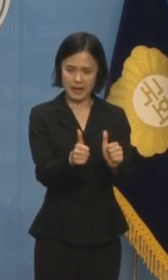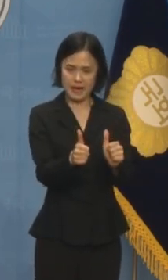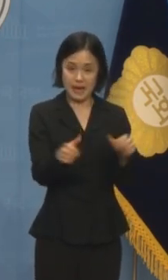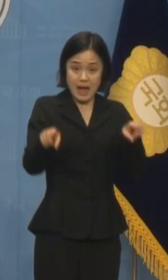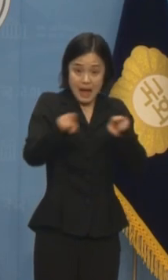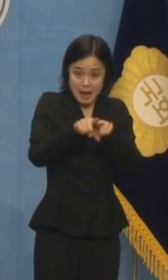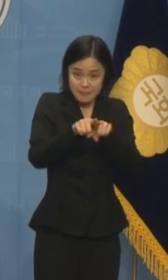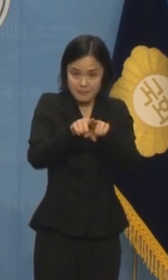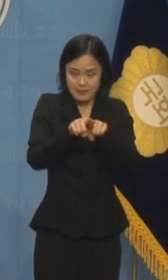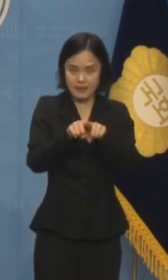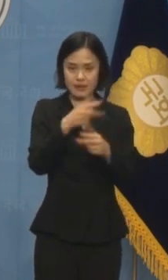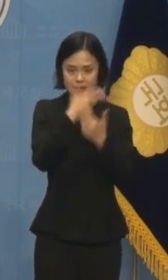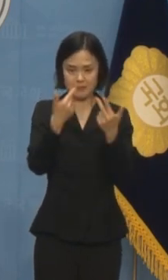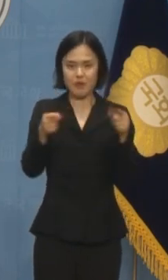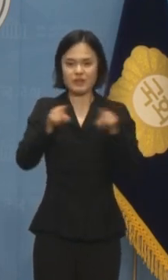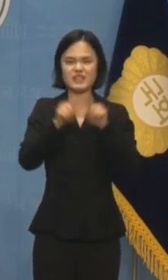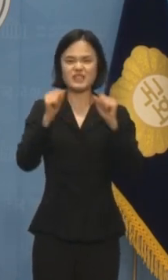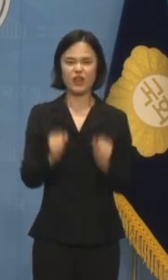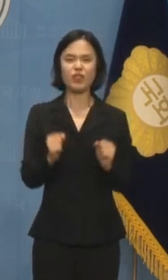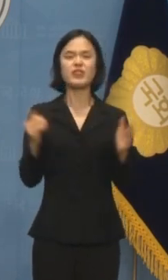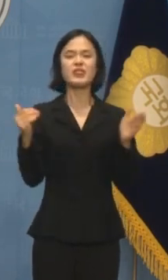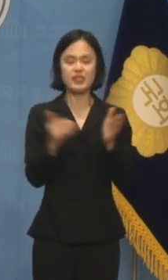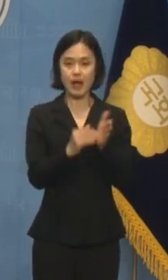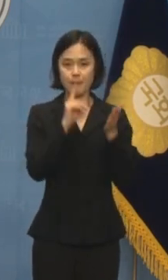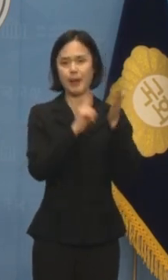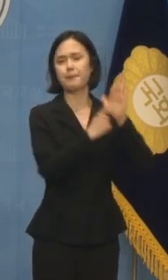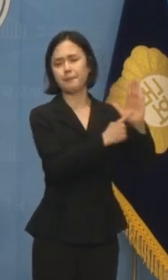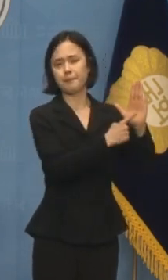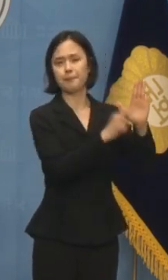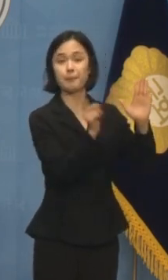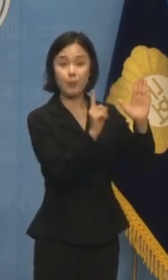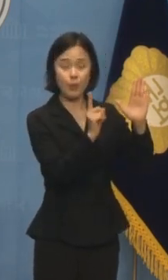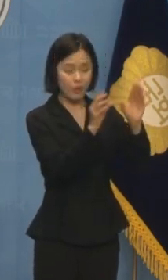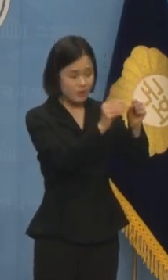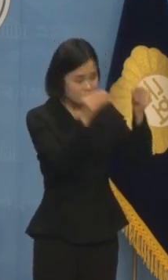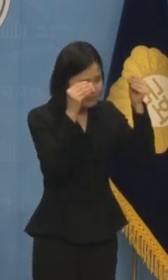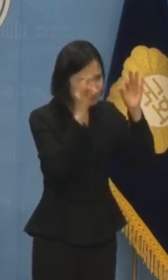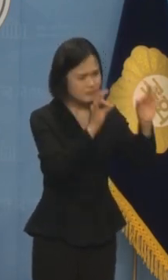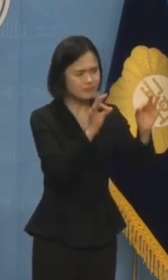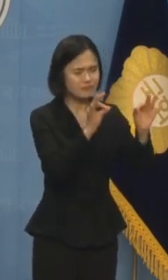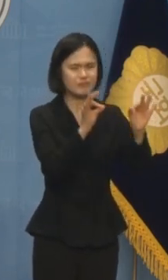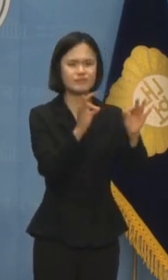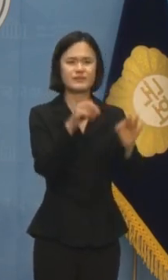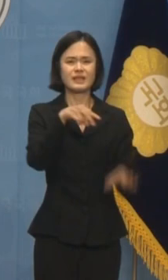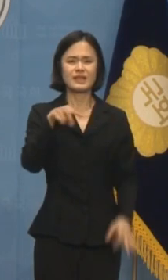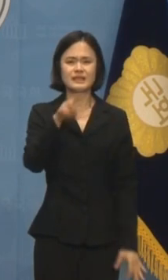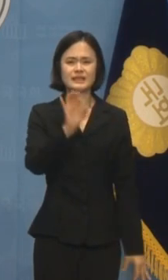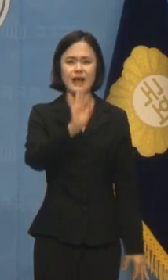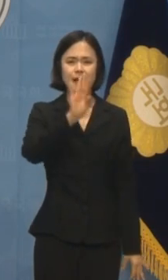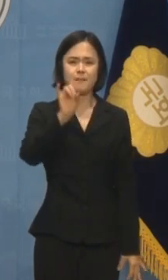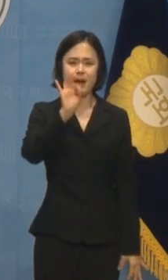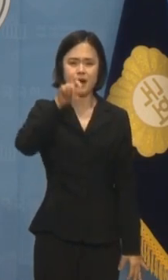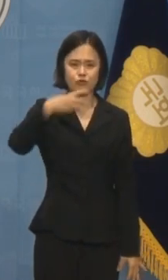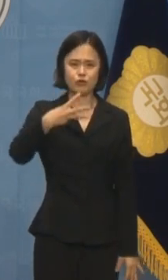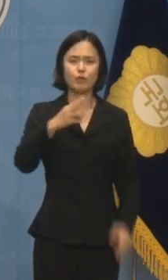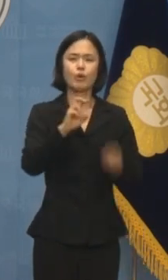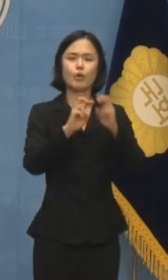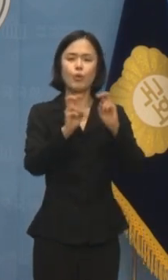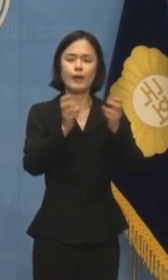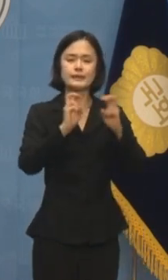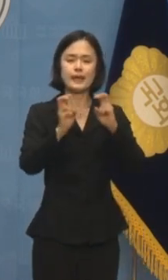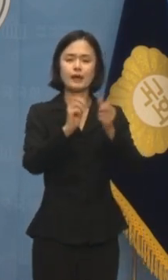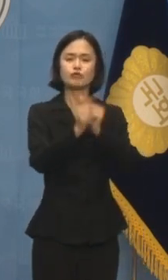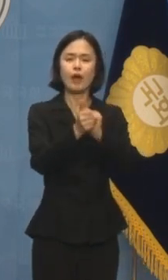이 사건의 본질은 쌍방울 주가 조작 사건입니다. 검찰이 과거 한명숙 총리